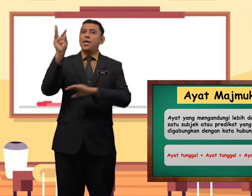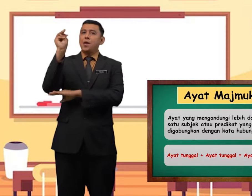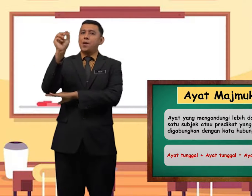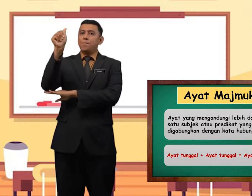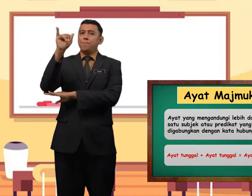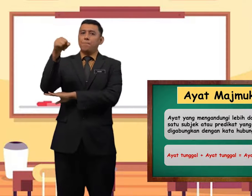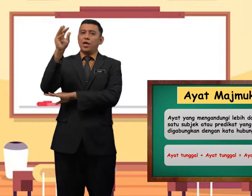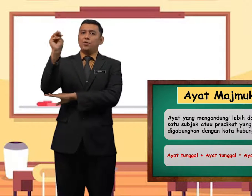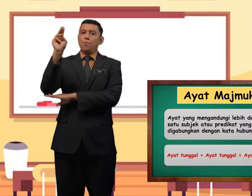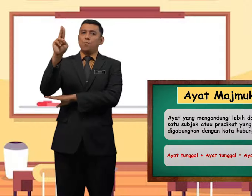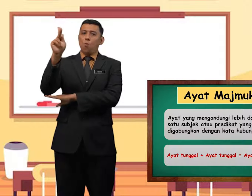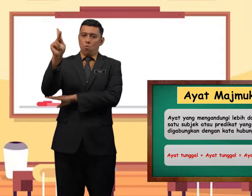majmuk.